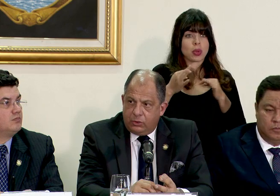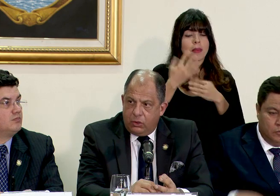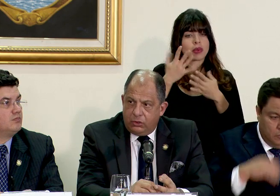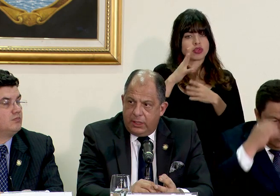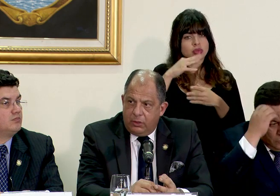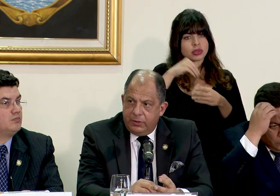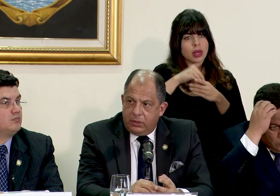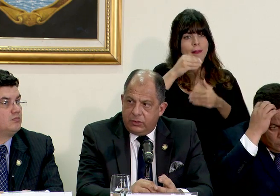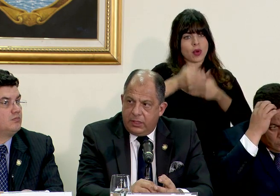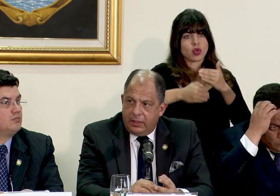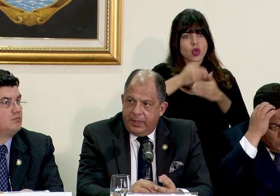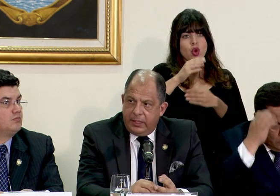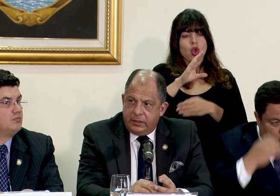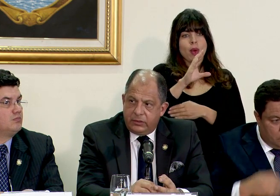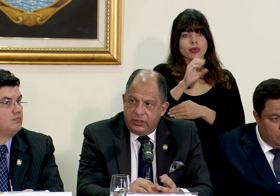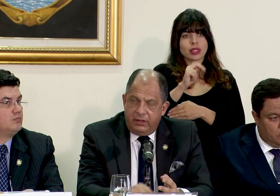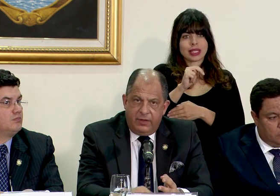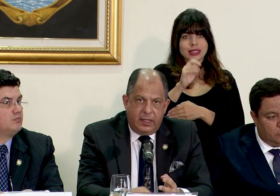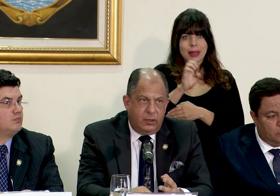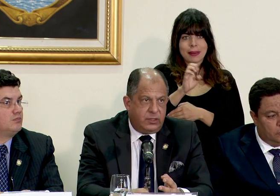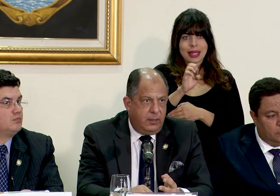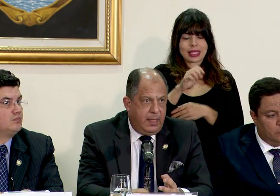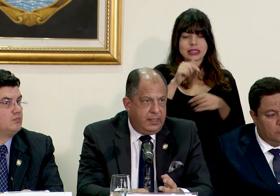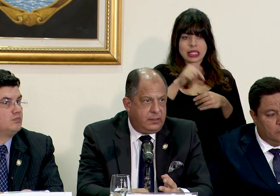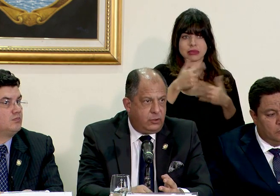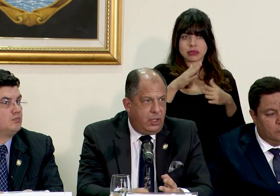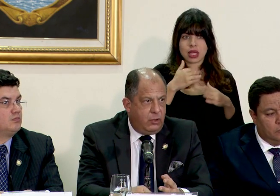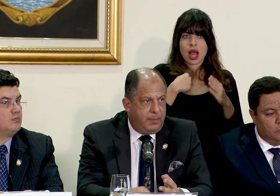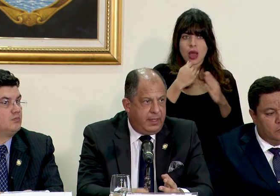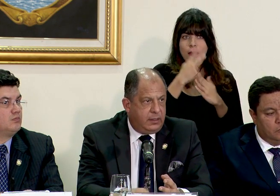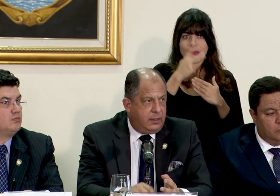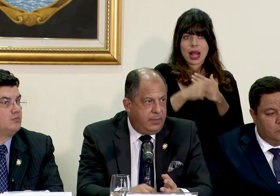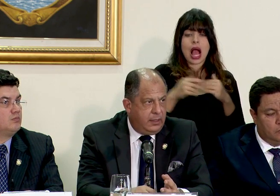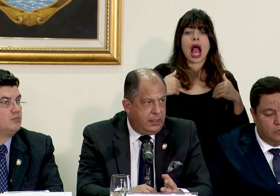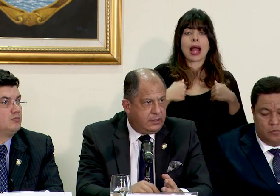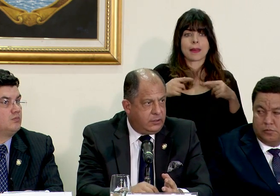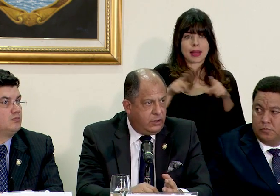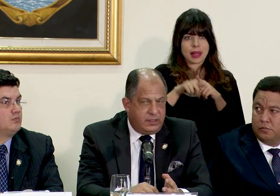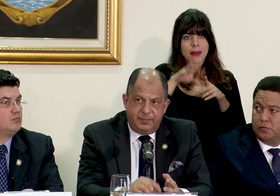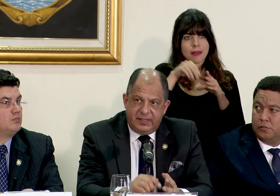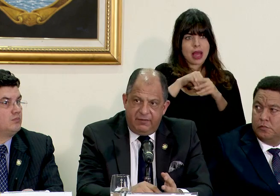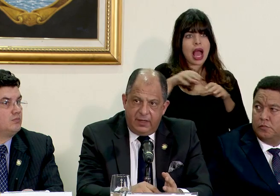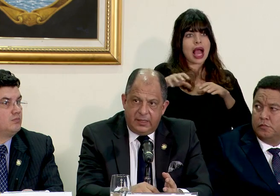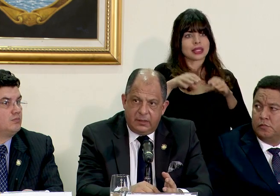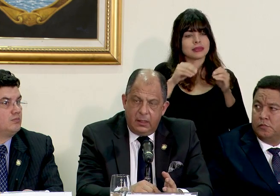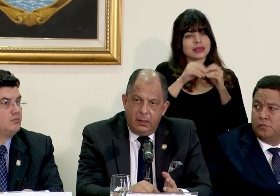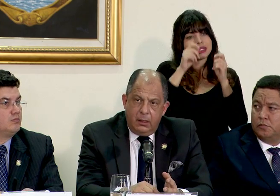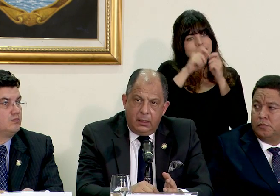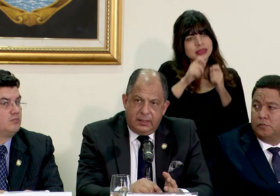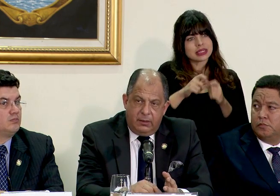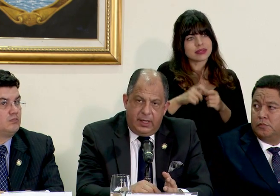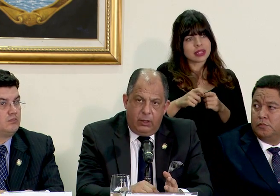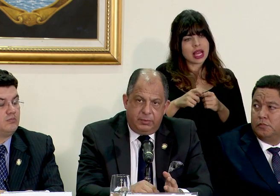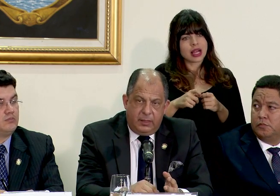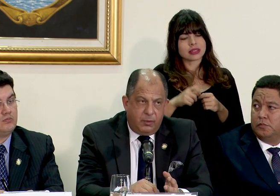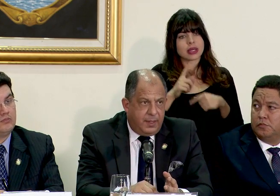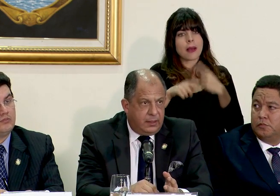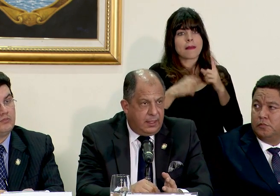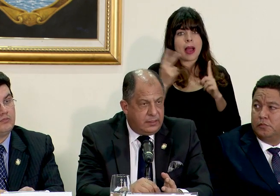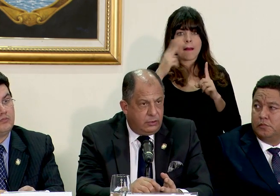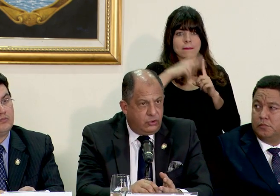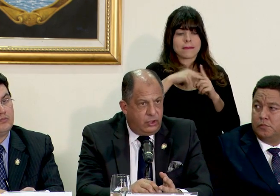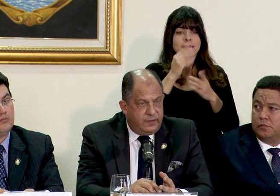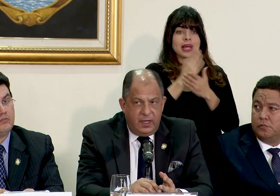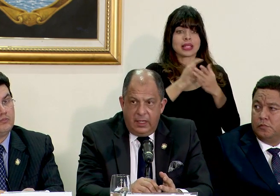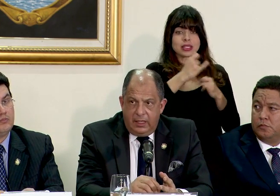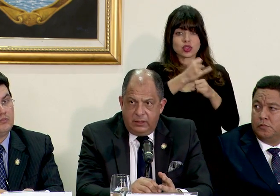parte de los protocolos de la Comisión Nacional de Emergencias eso significa que los animales son ahora parte también de las acciones específicas que se van a adoptar por